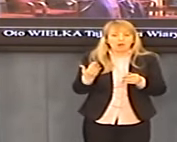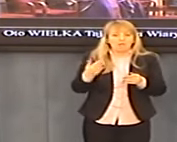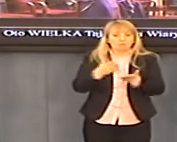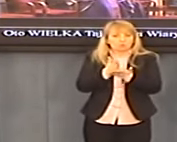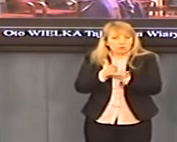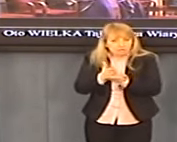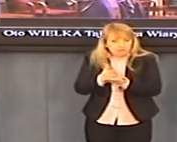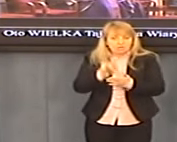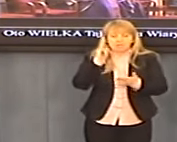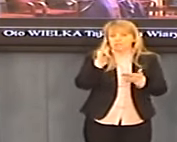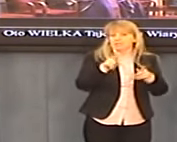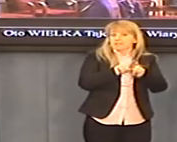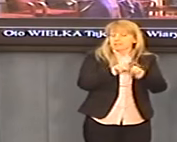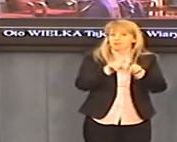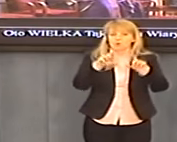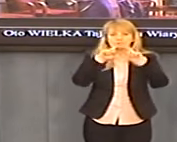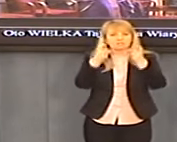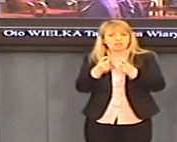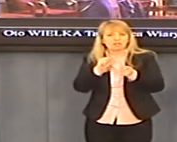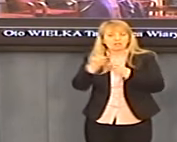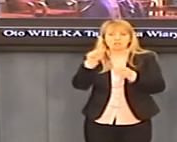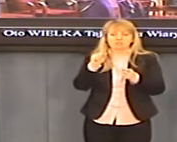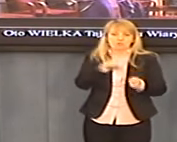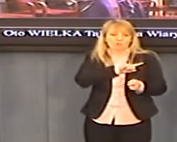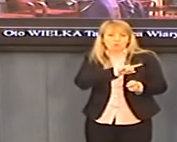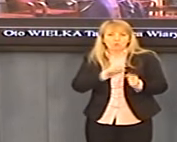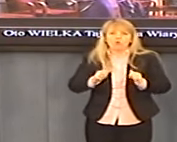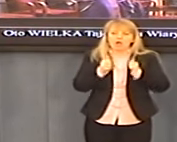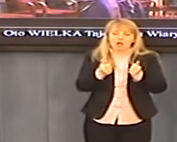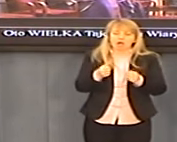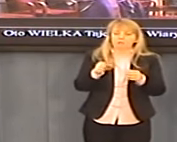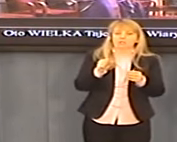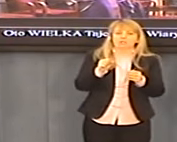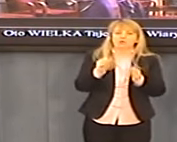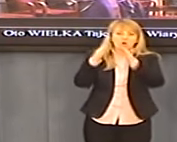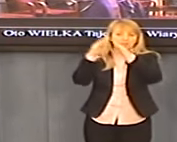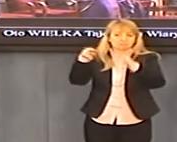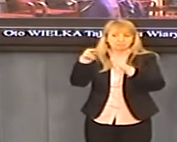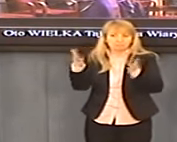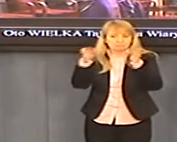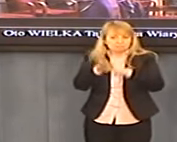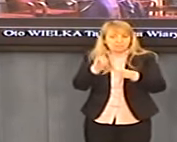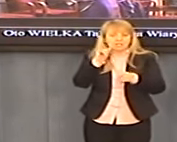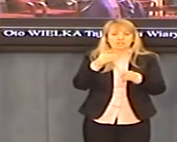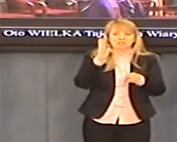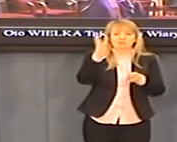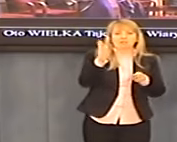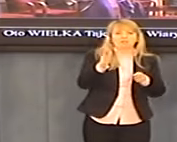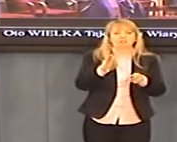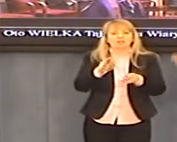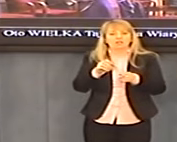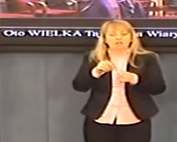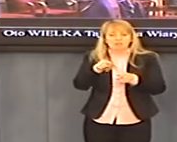Senat obficie dotuje to nawracanie, finansując księżom, misjonarzom z Polski katolickim